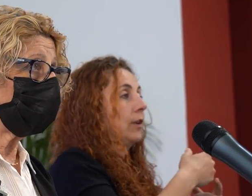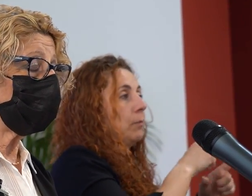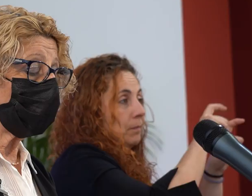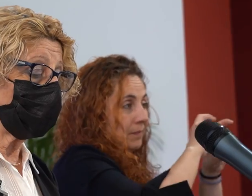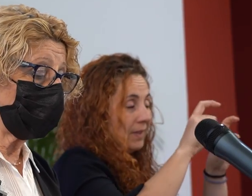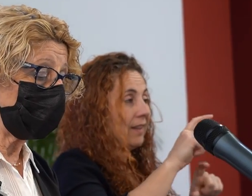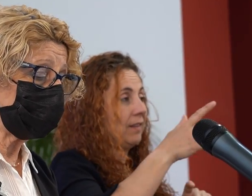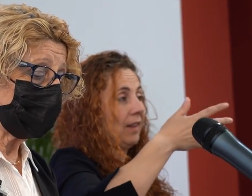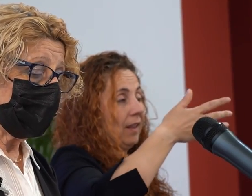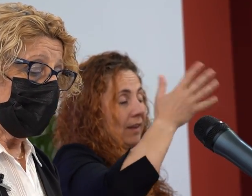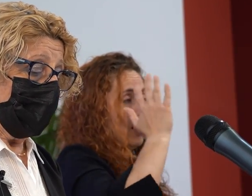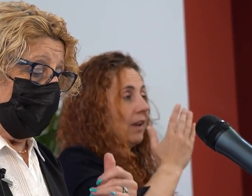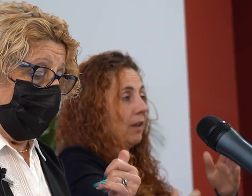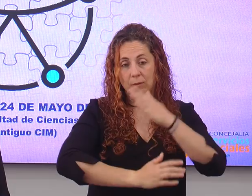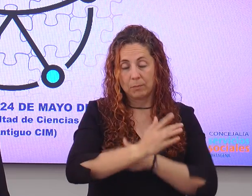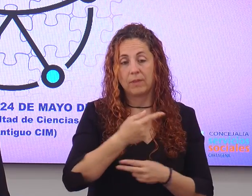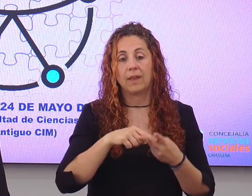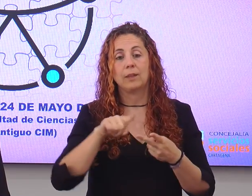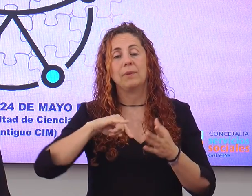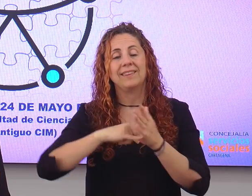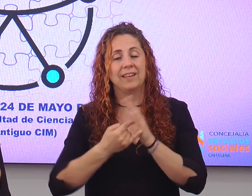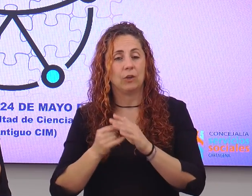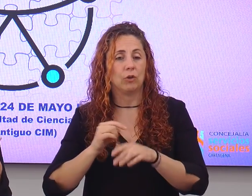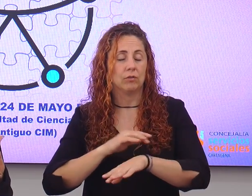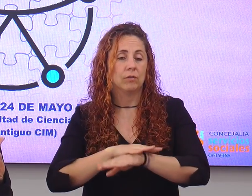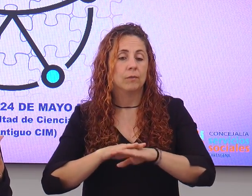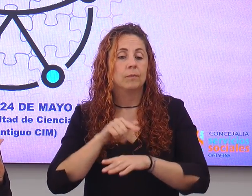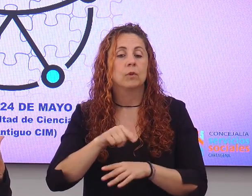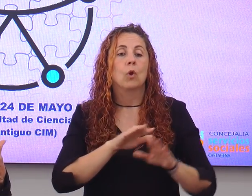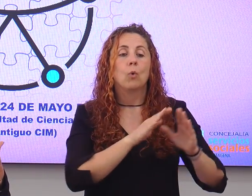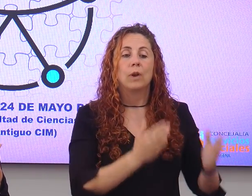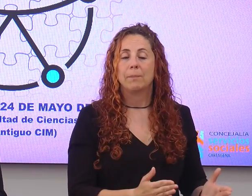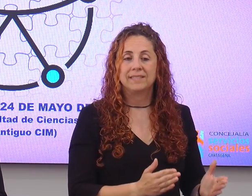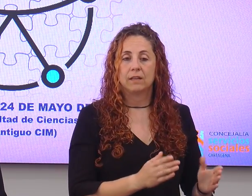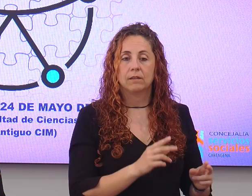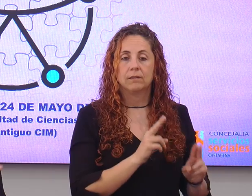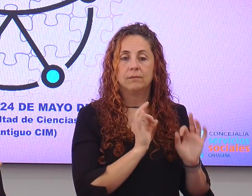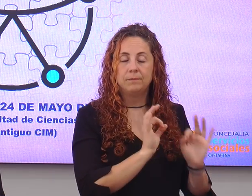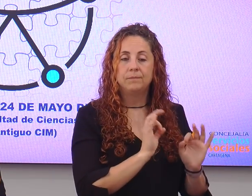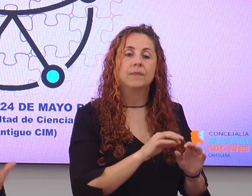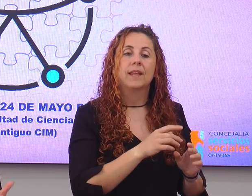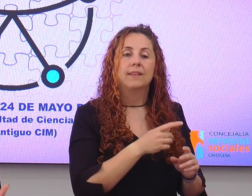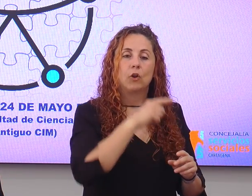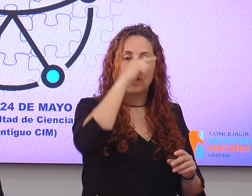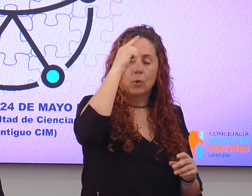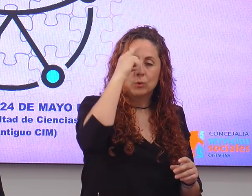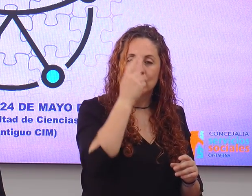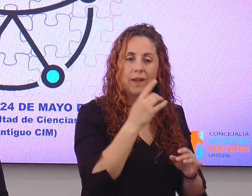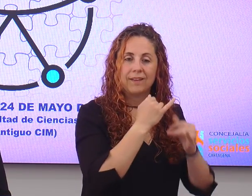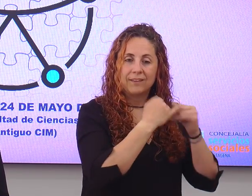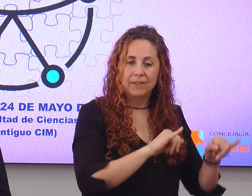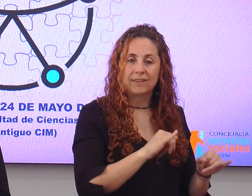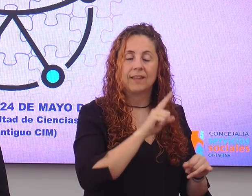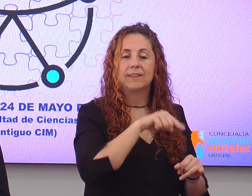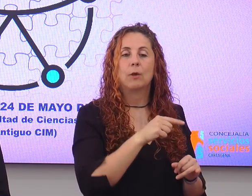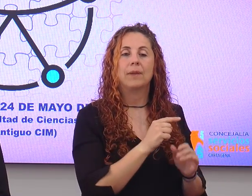discapacidad y técnicos municipales. Una mesa será el área de cultura y festejos, incluyendo también Universidad Popular y Red